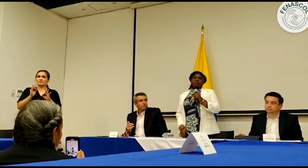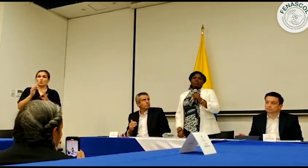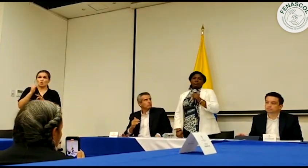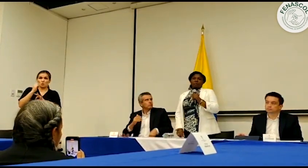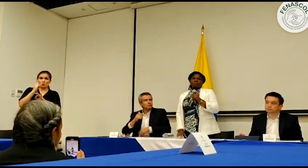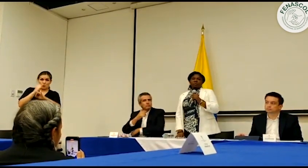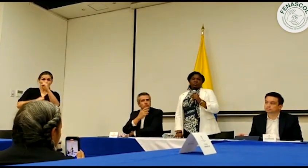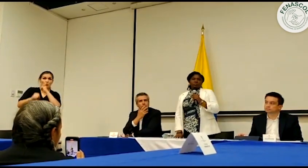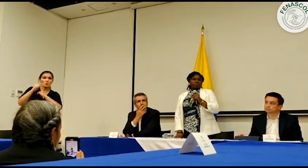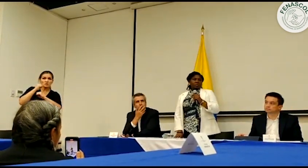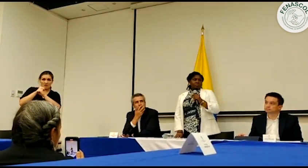algunas...